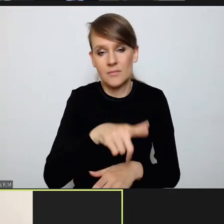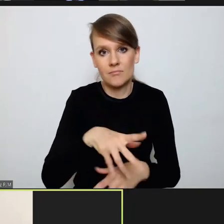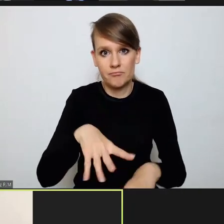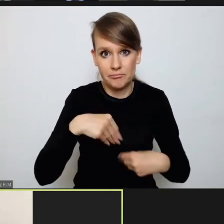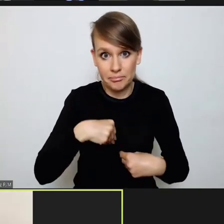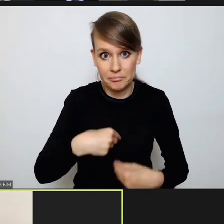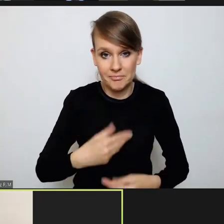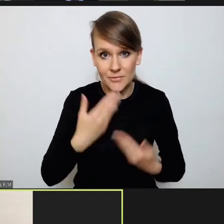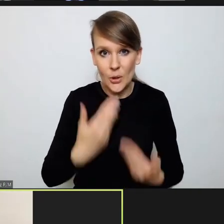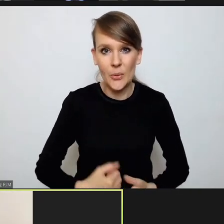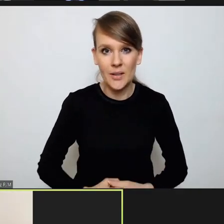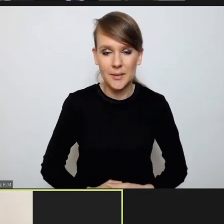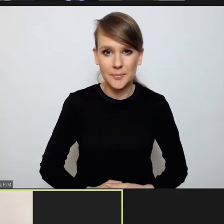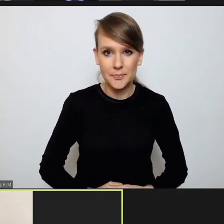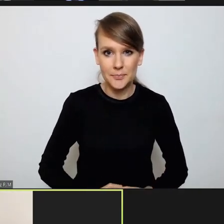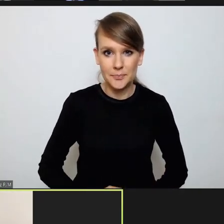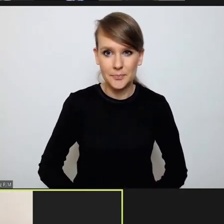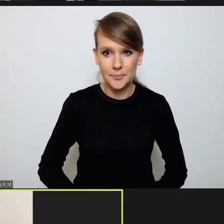Dziękuję.